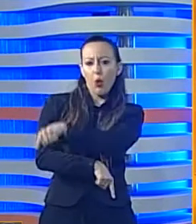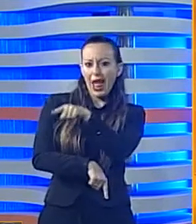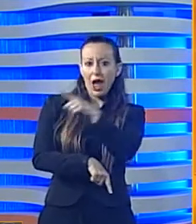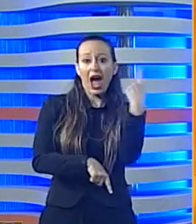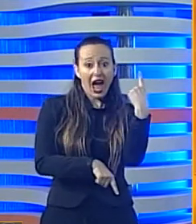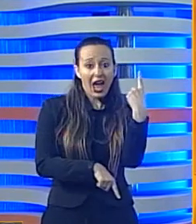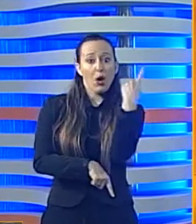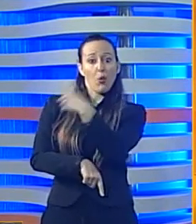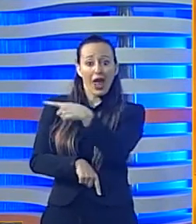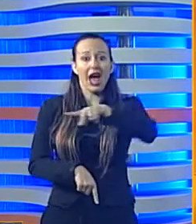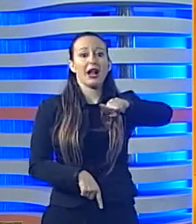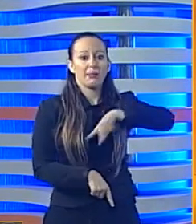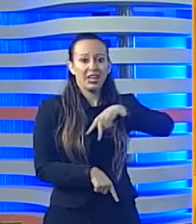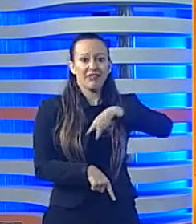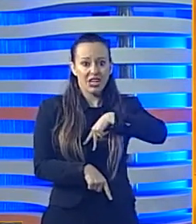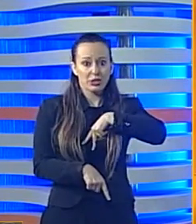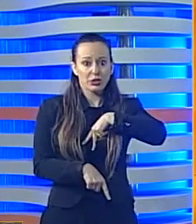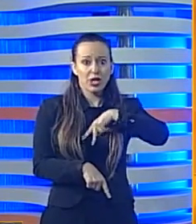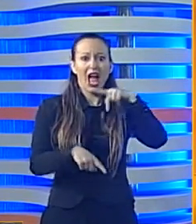corso gli interrogatori.